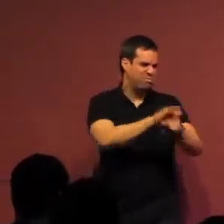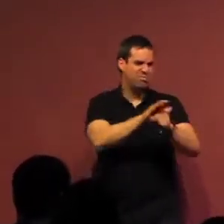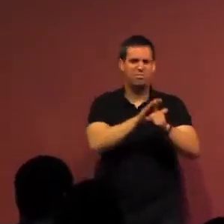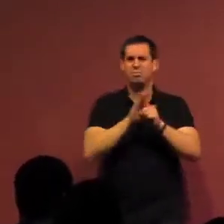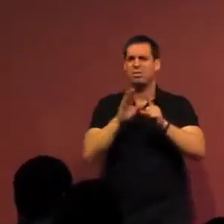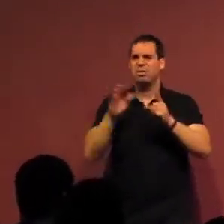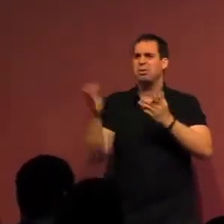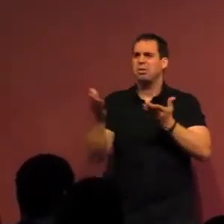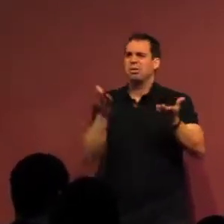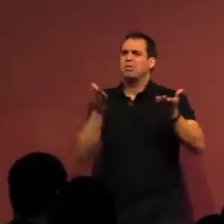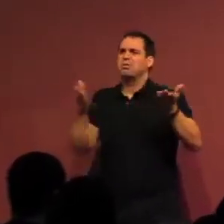Amén.